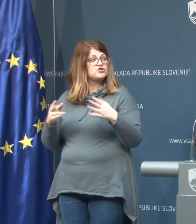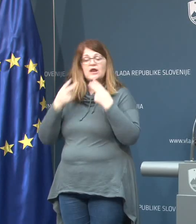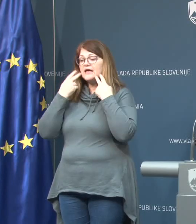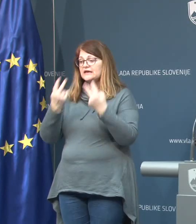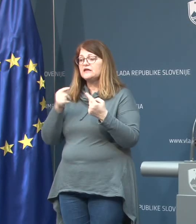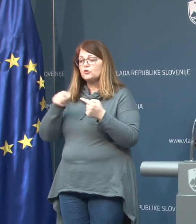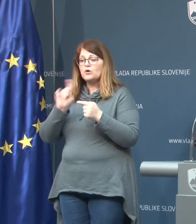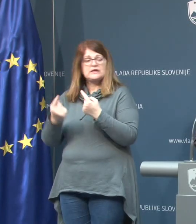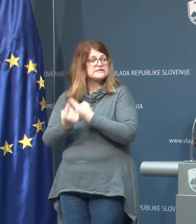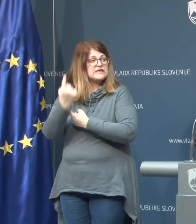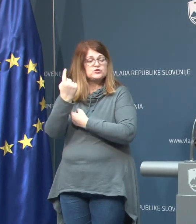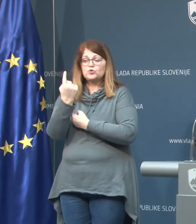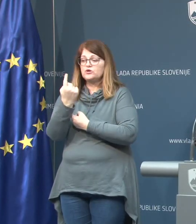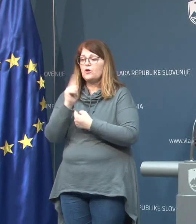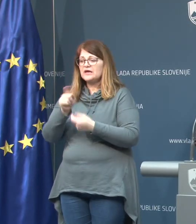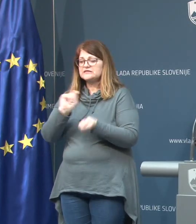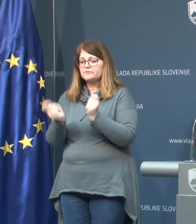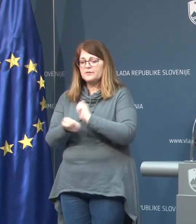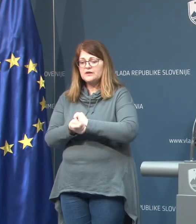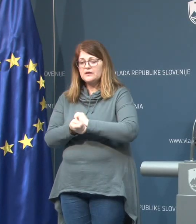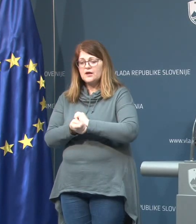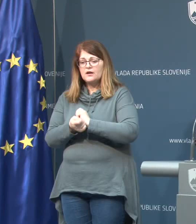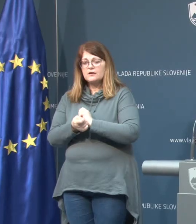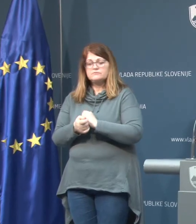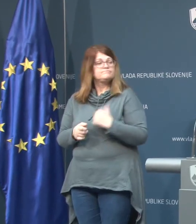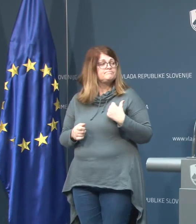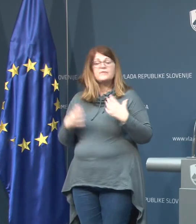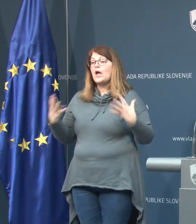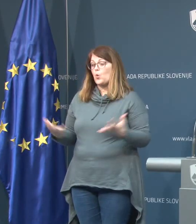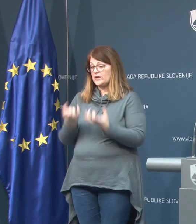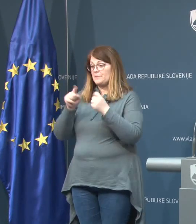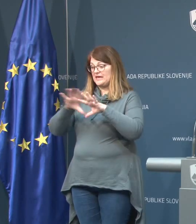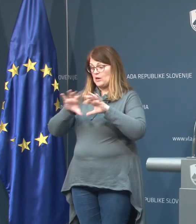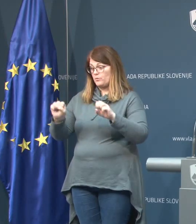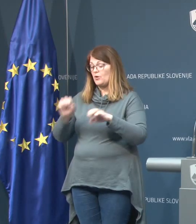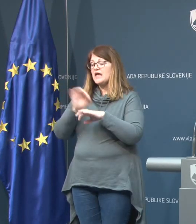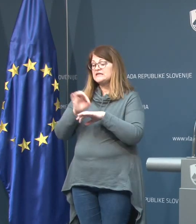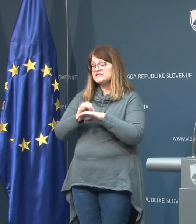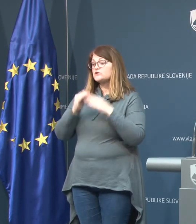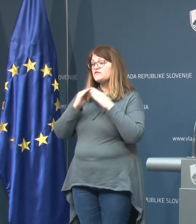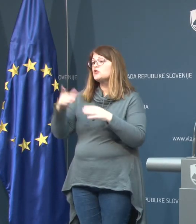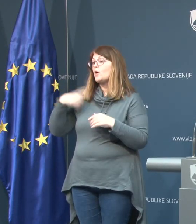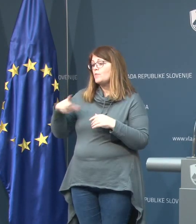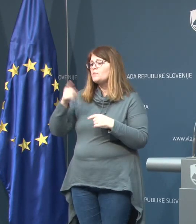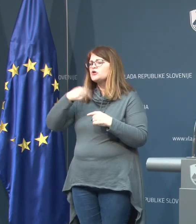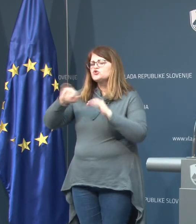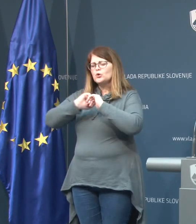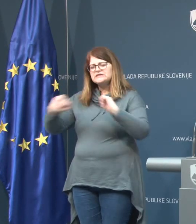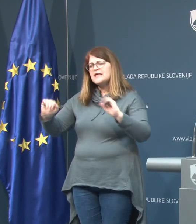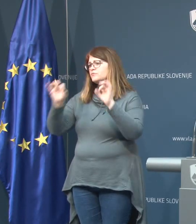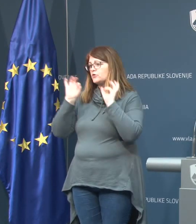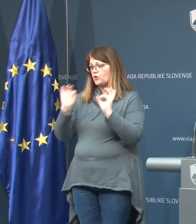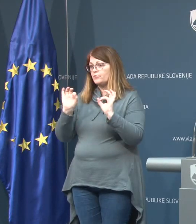glede na to, kar se je zgodilo, kaj spremenili, kakšno zadevo? V krepi, ki jih upravlja trenutno zdravstveni dom Ljubljana, so izjemno